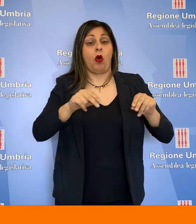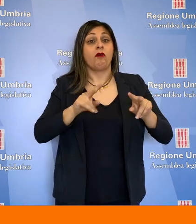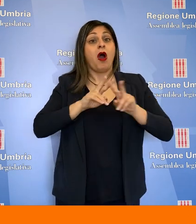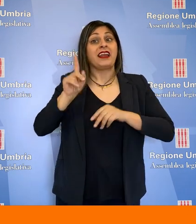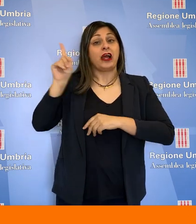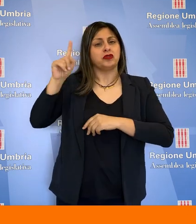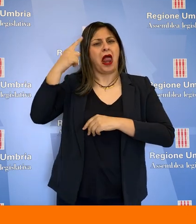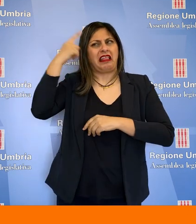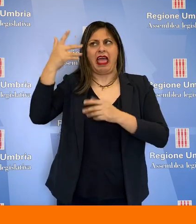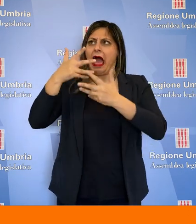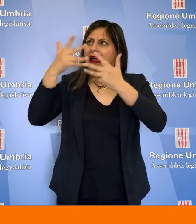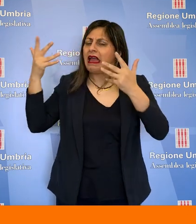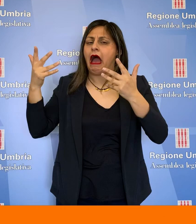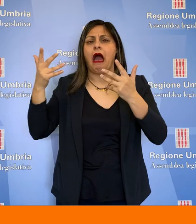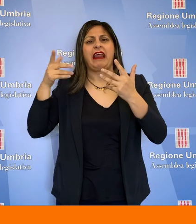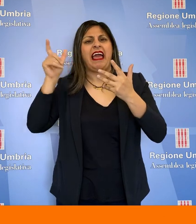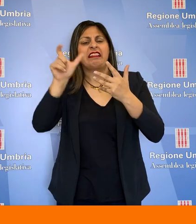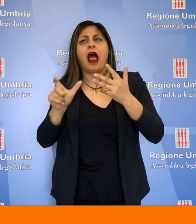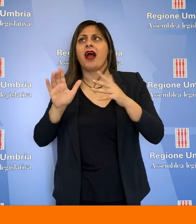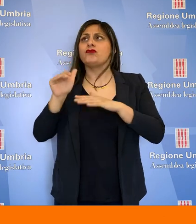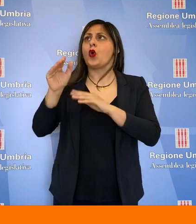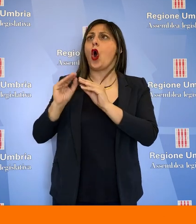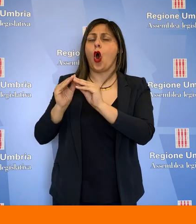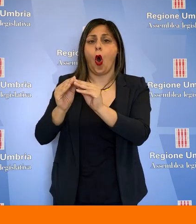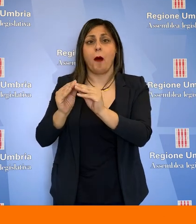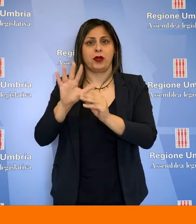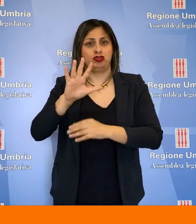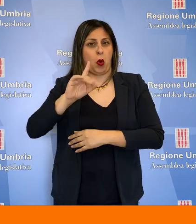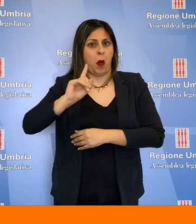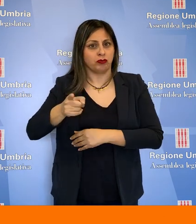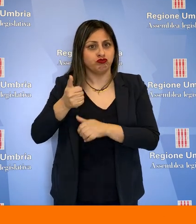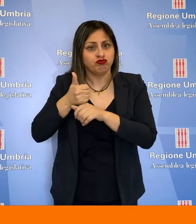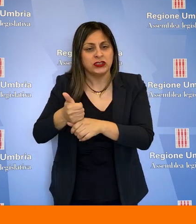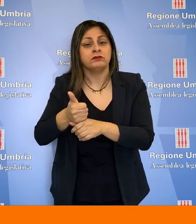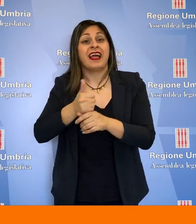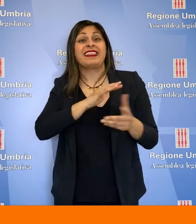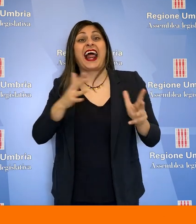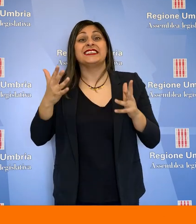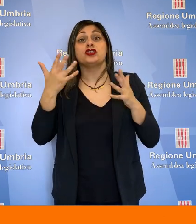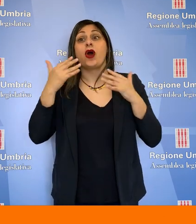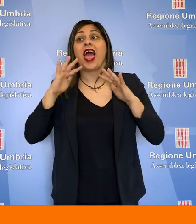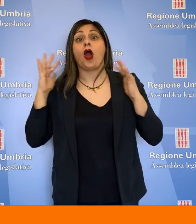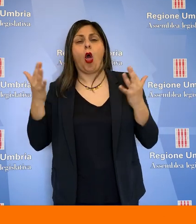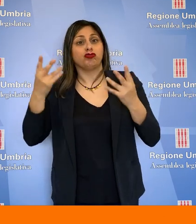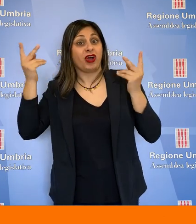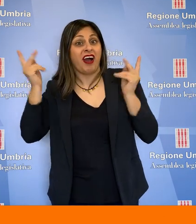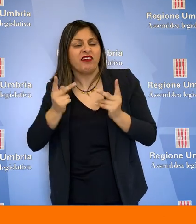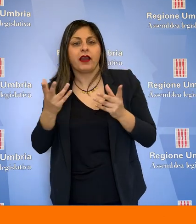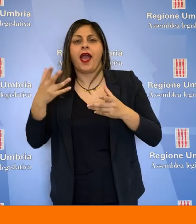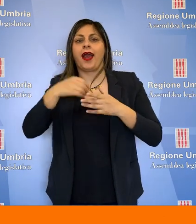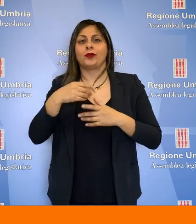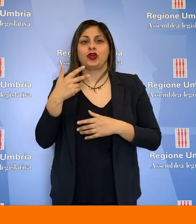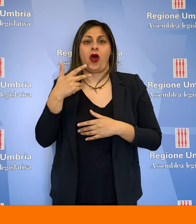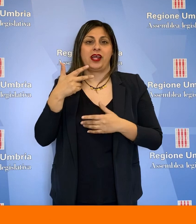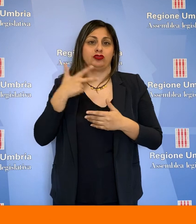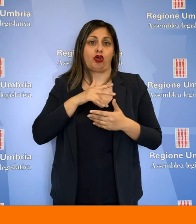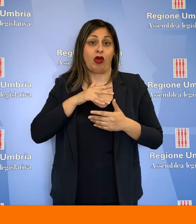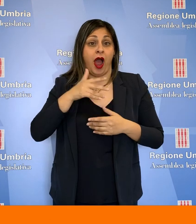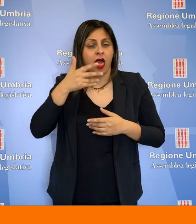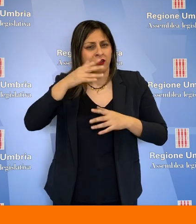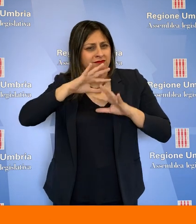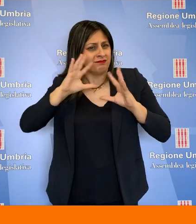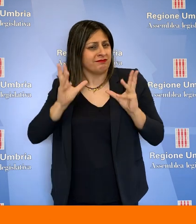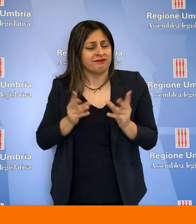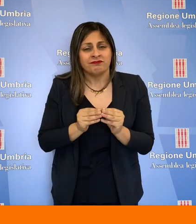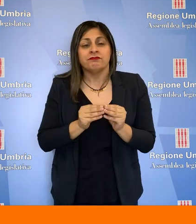'economia e in quello nazionale c'è un'idea chiara di come dovrà essere l'Italia, 5G, vera transizione ecologica, inclusione sociale,